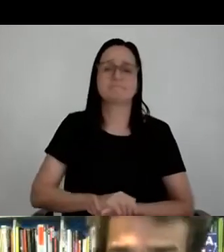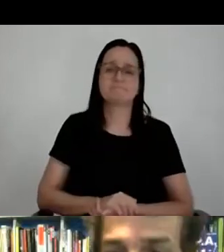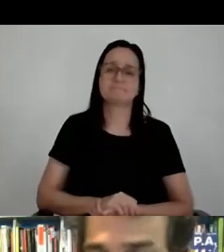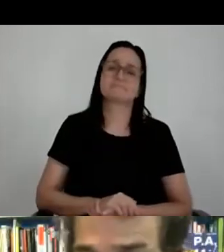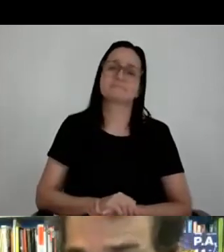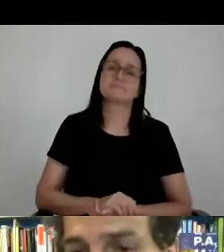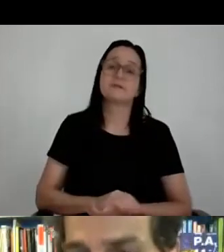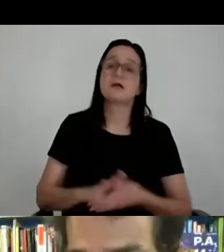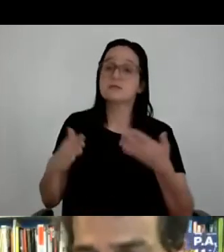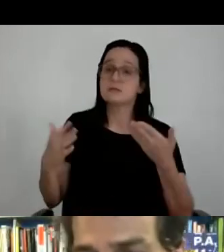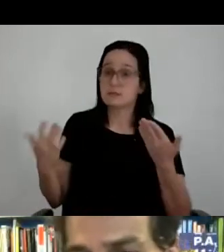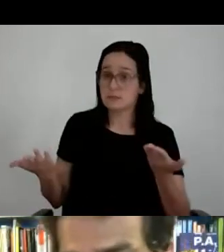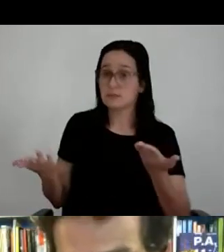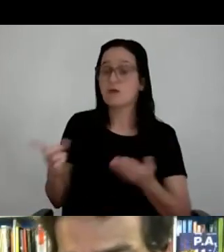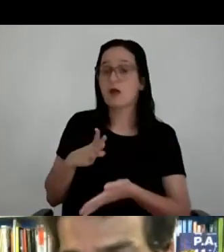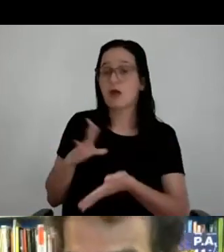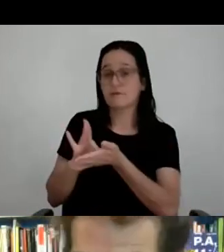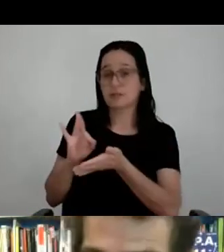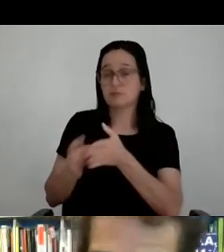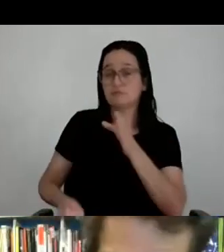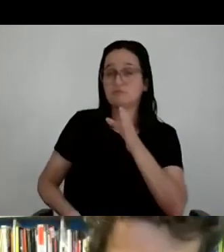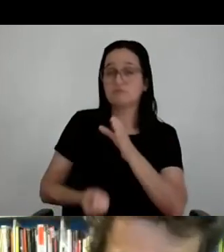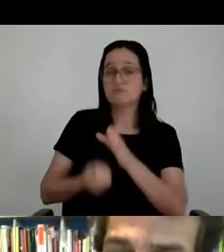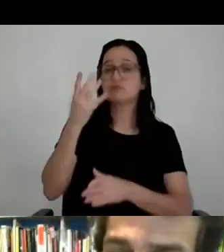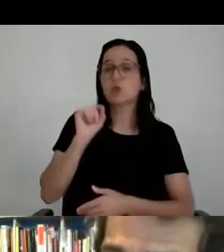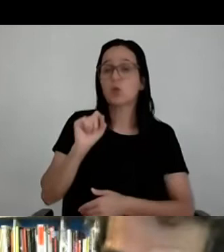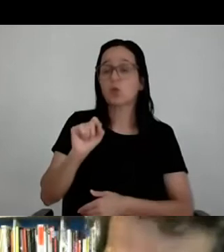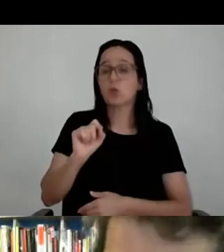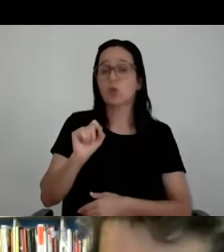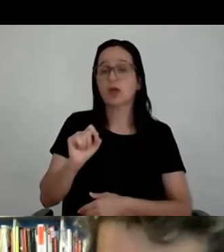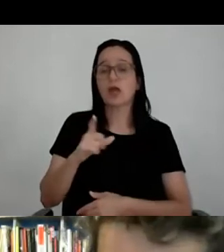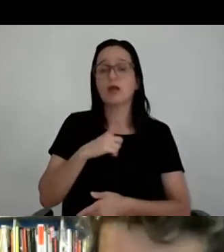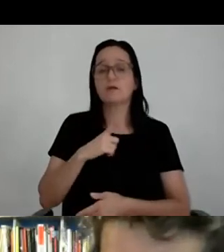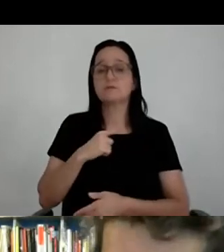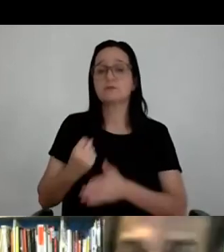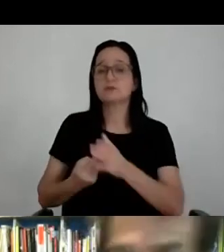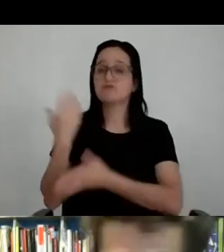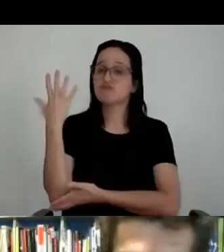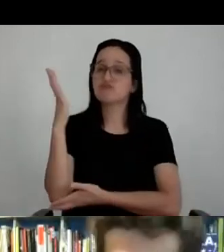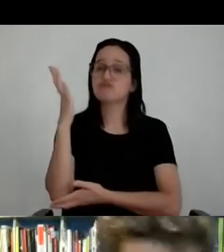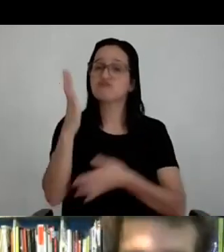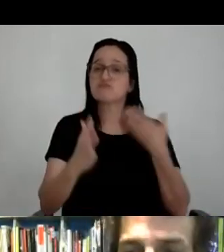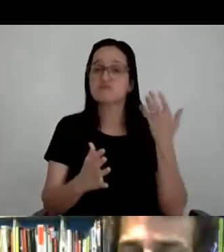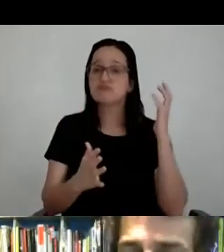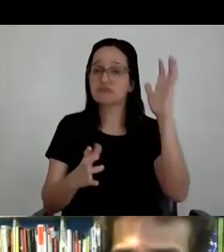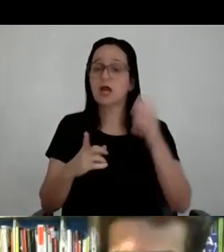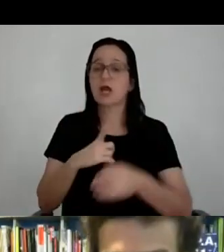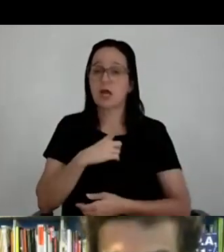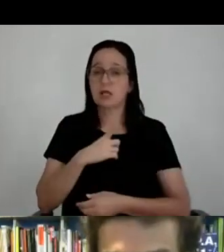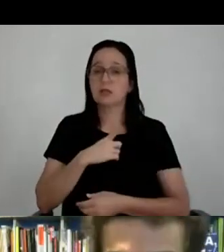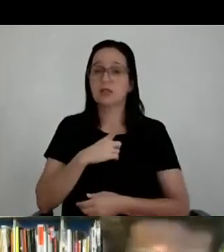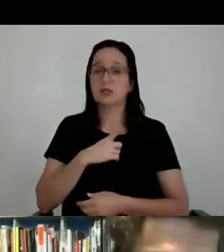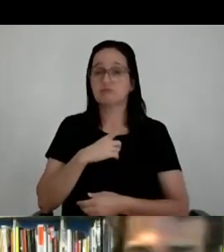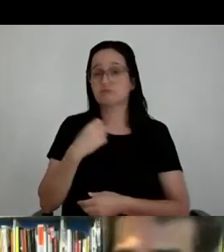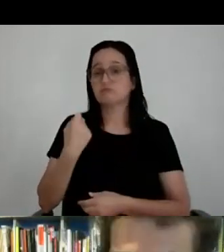Aí ele falou, não, isso aí na verdade é o lançamento de uma campanha de reflorestamento ambiental, e a gente precisa de uma imagem para isso,